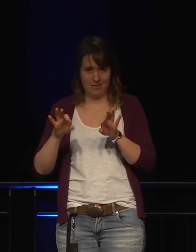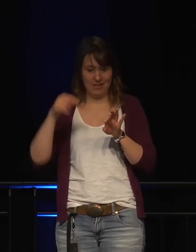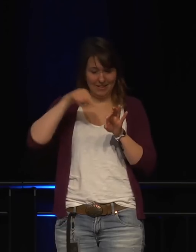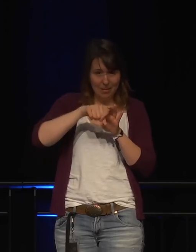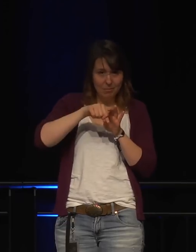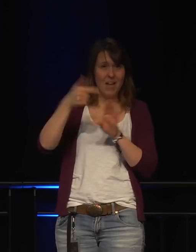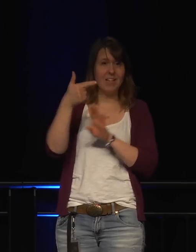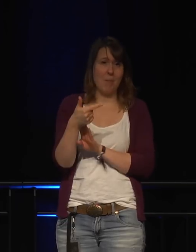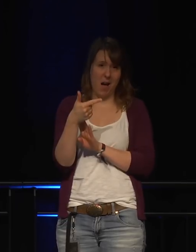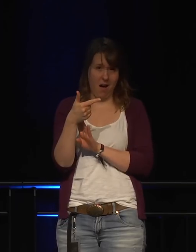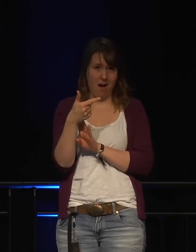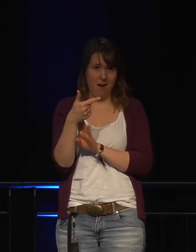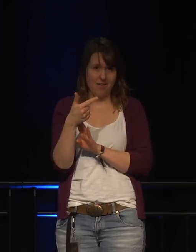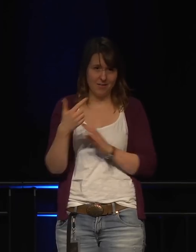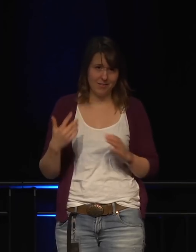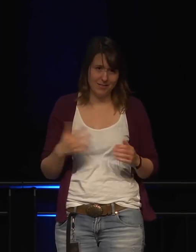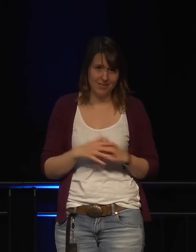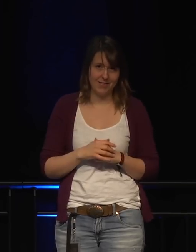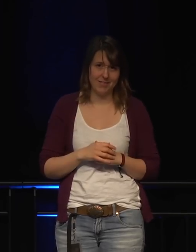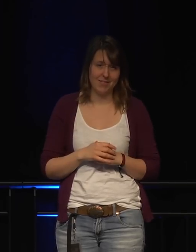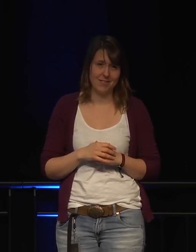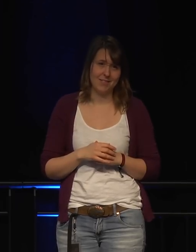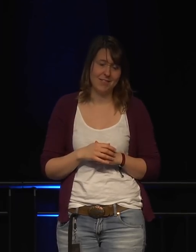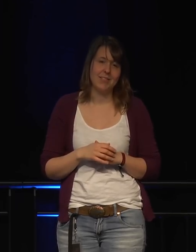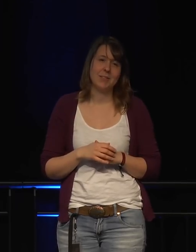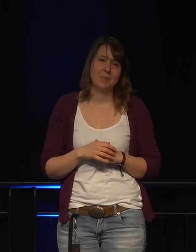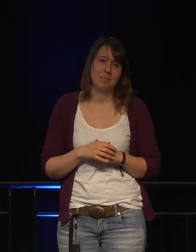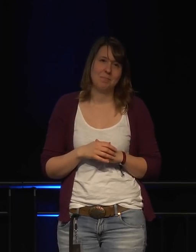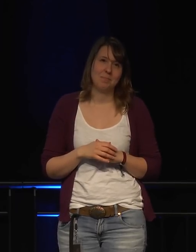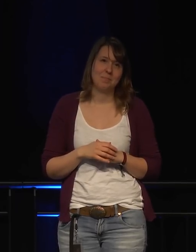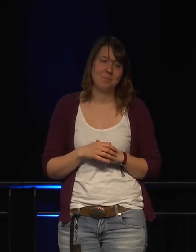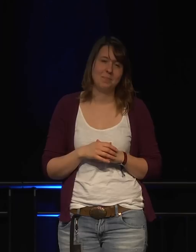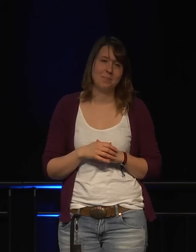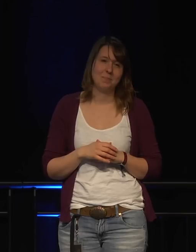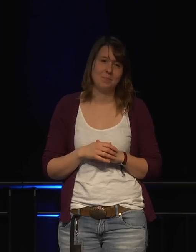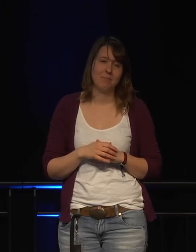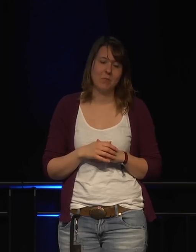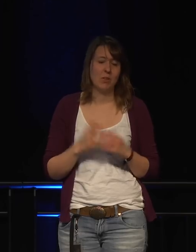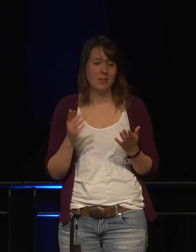einem Internet, mit einer eingebauten Kamera. Diese Kamera ist,